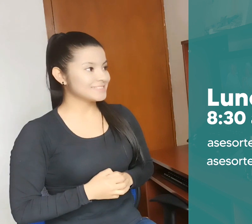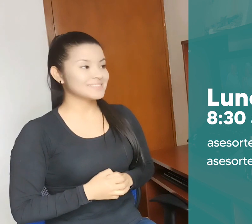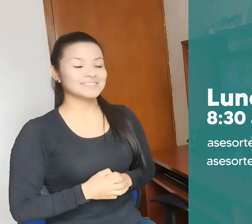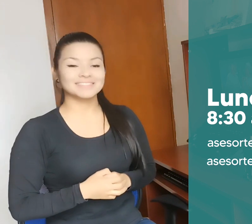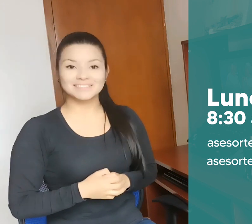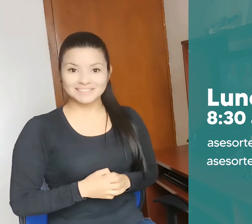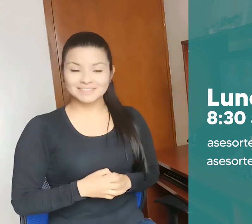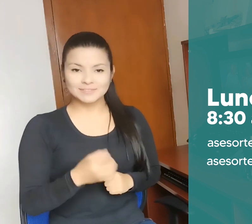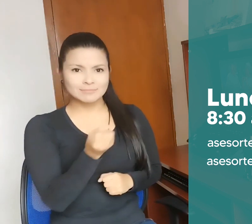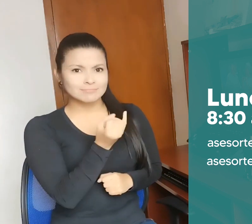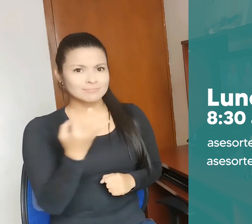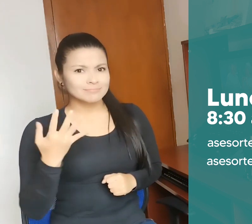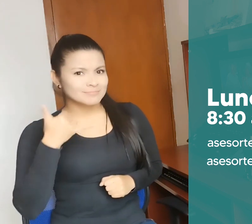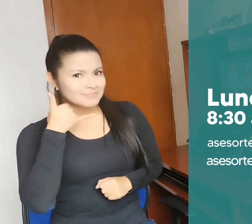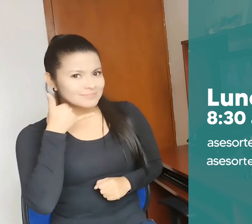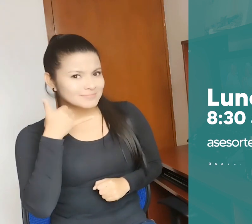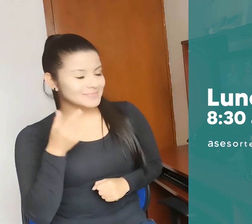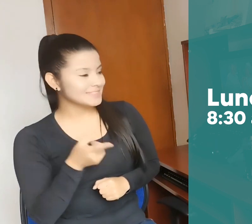o a estos números telefónicos.